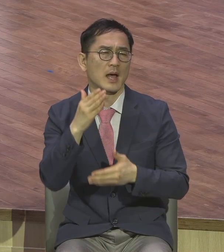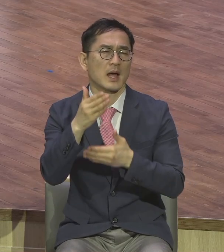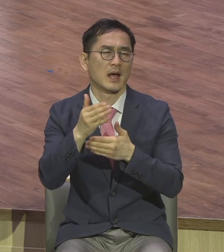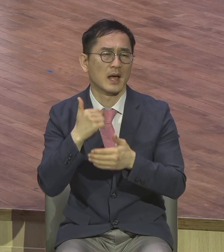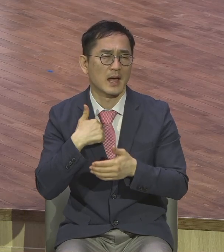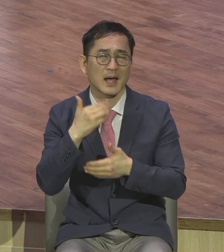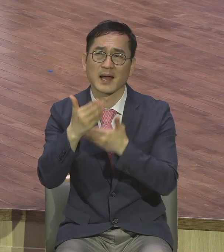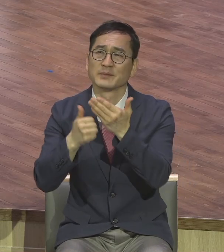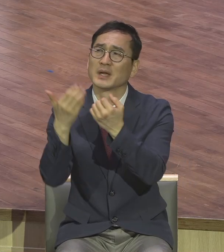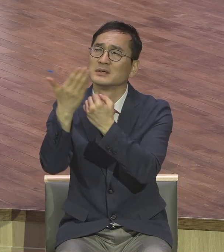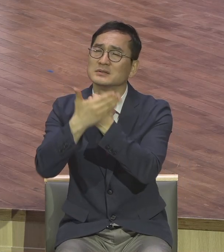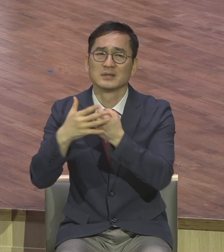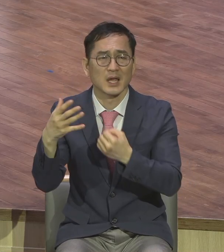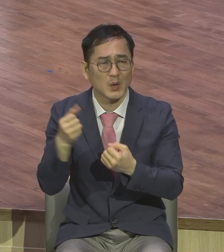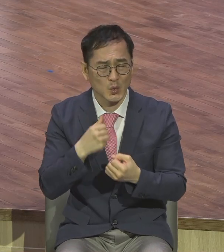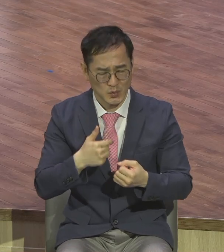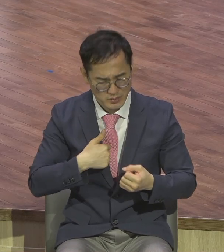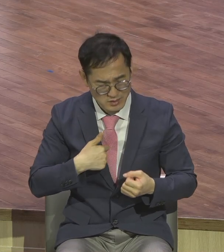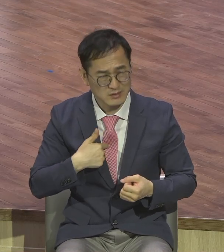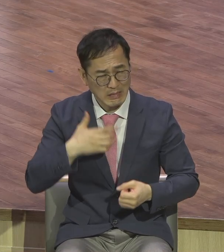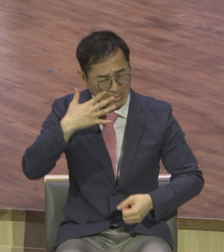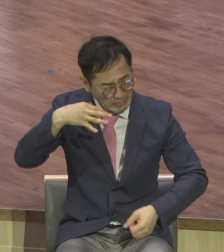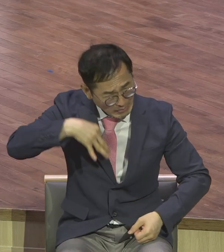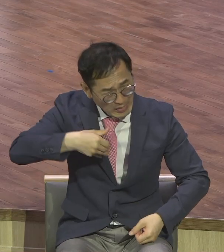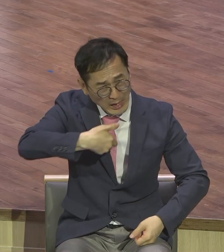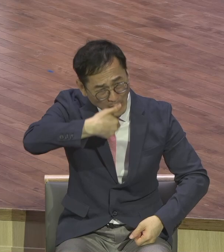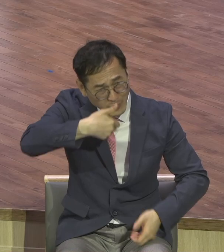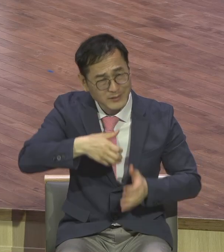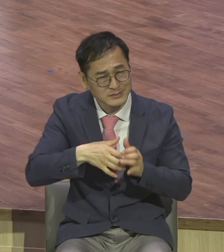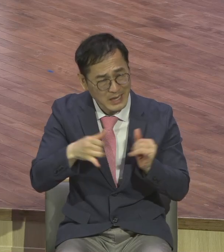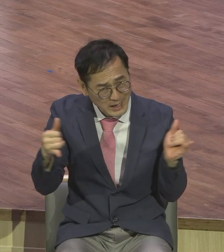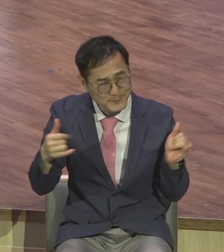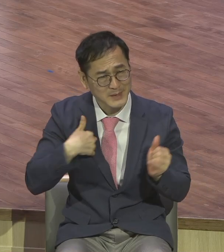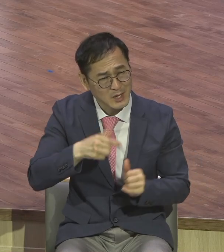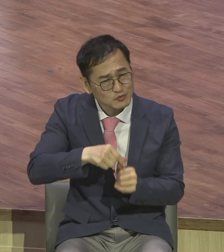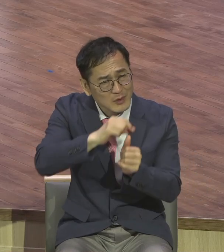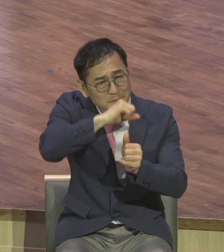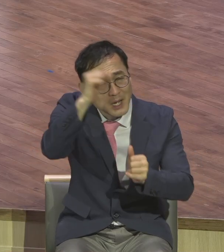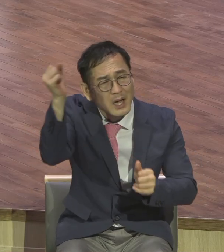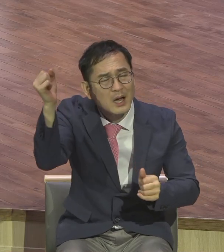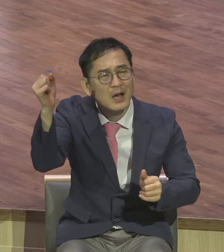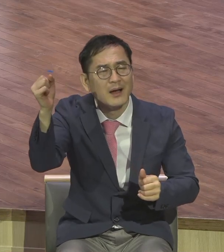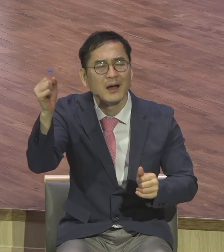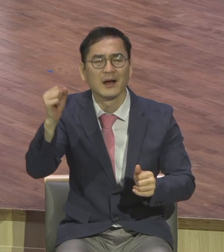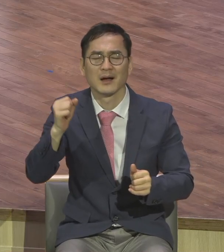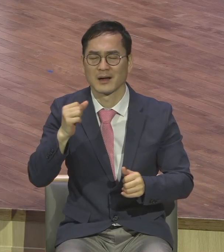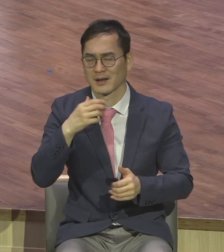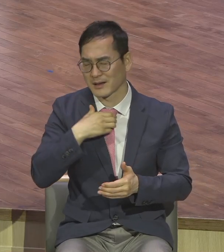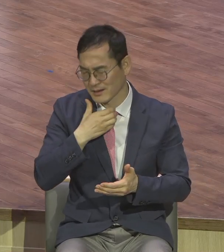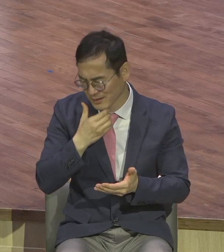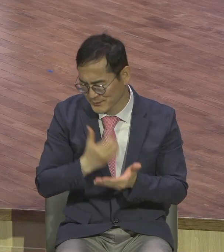자를 구원해 주셨구나. 이런 구원의 감격 이런 잔양 이렇게 사람 새롭게 변화되었어요.